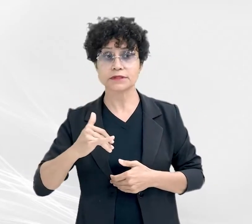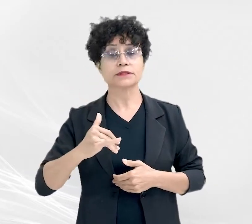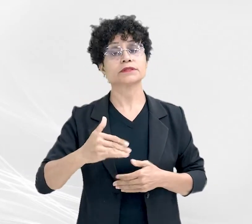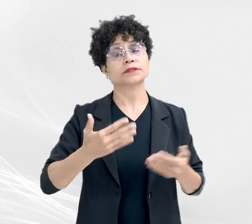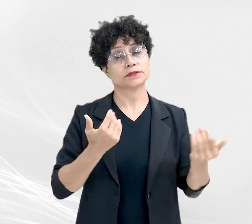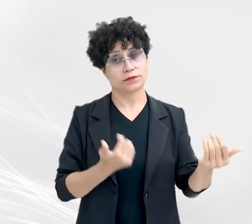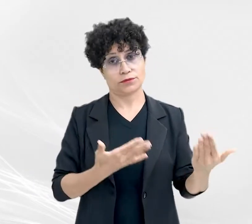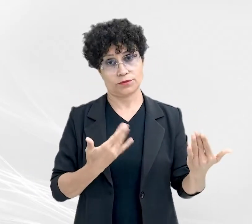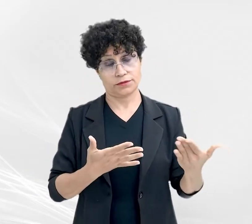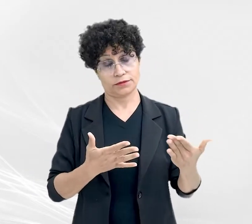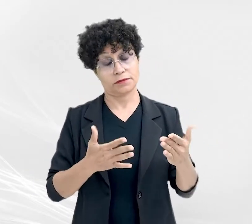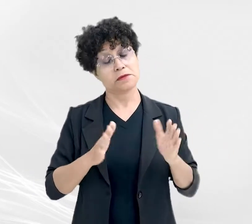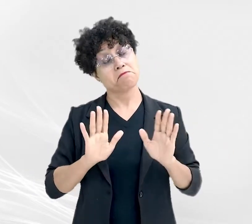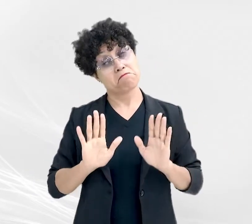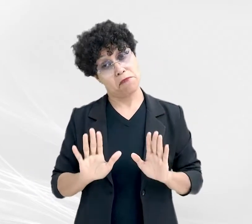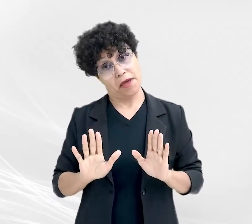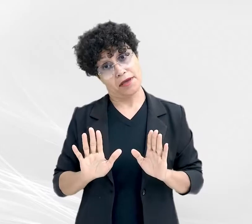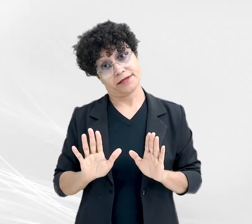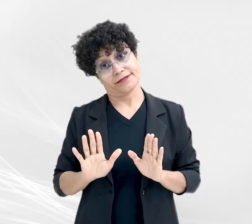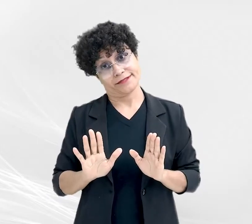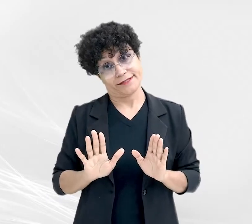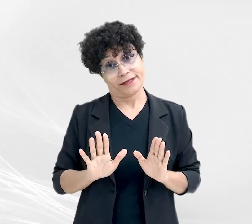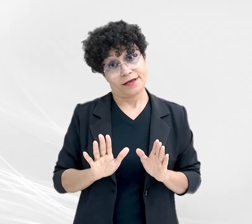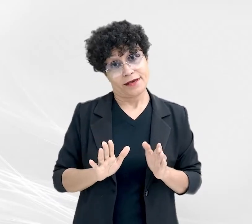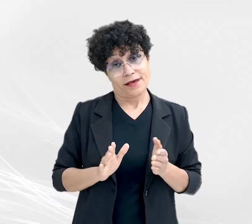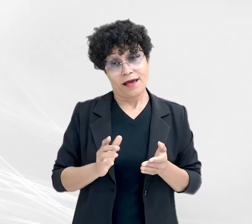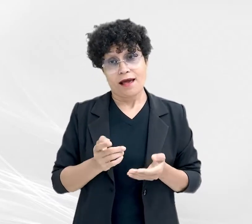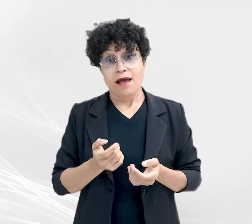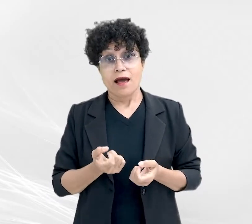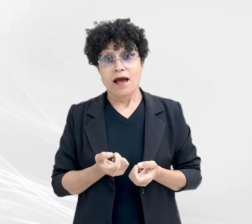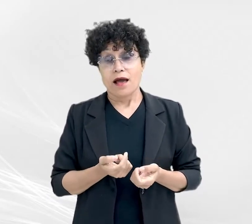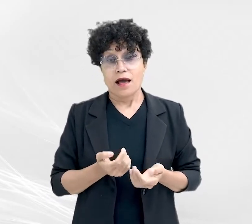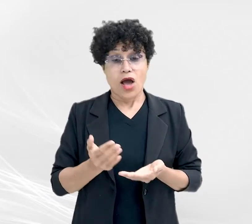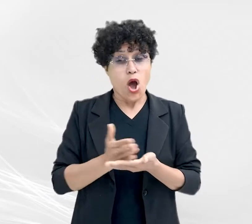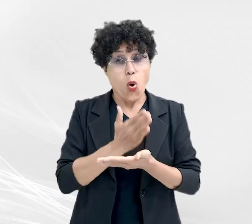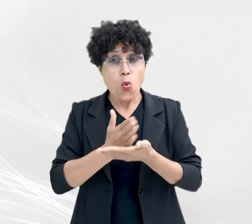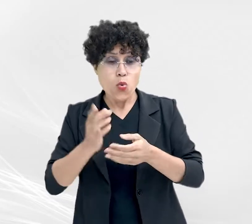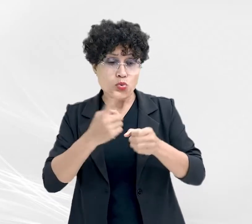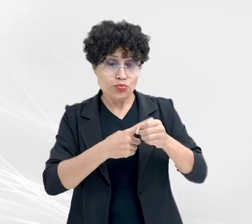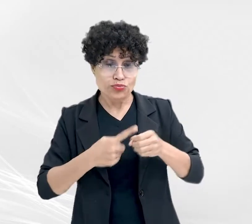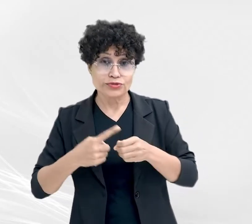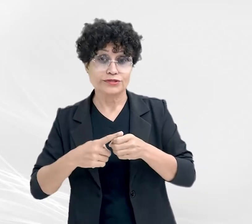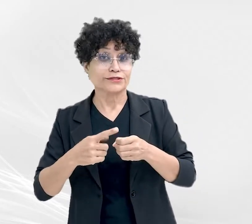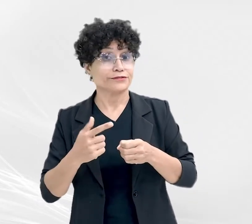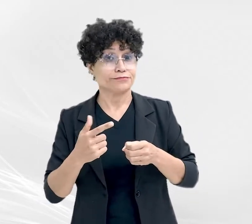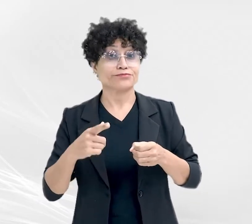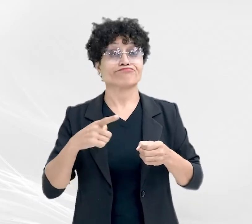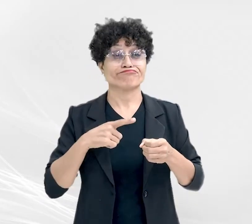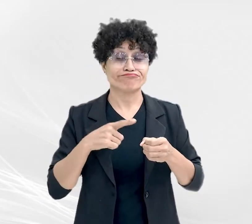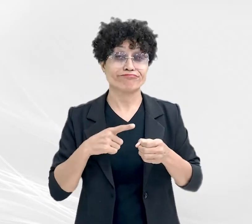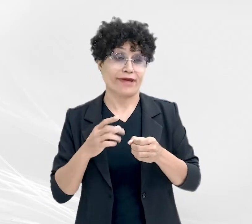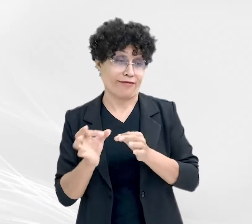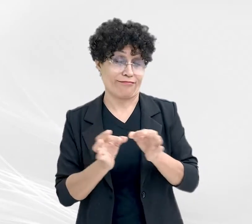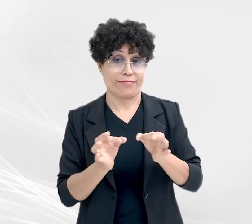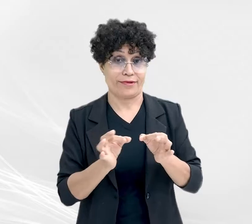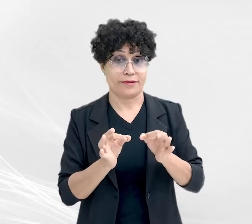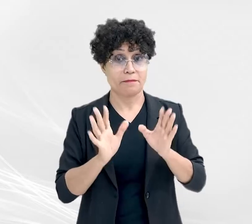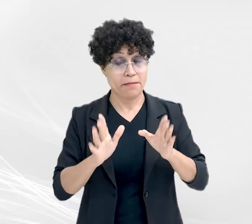Adolescente, mas poucos municípios possuem esse plano. Abre aspas. A atuação deve conter,